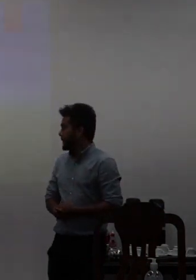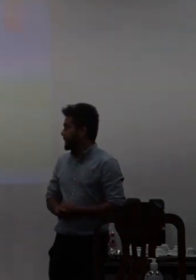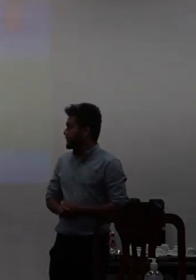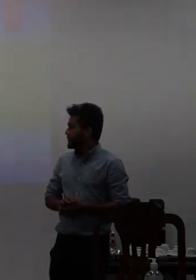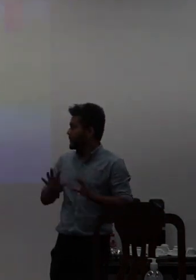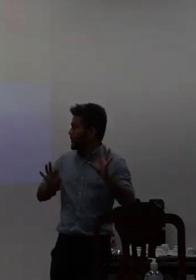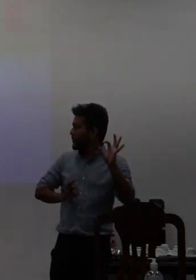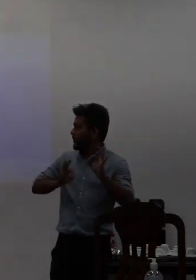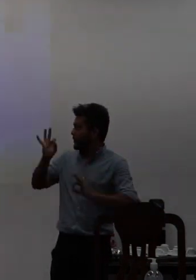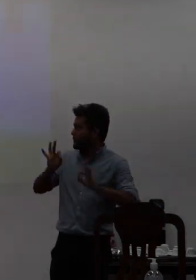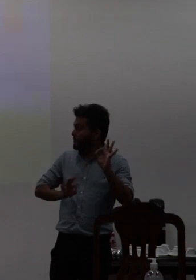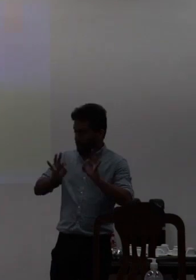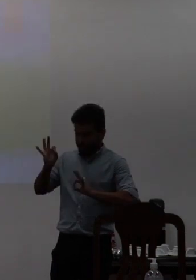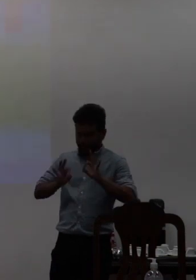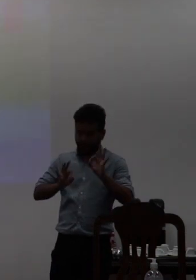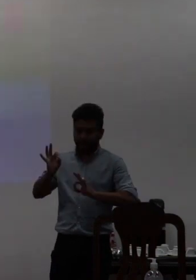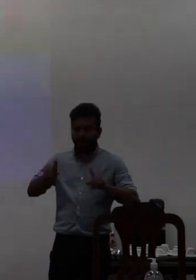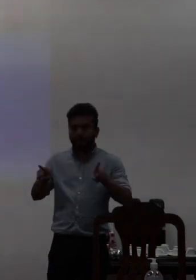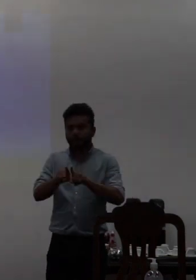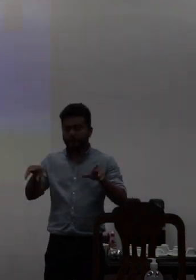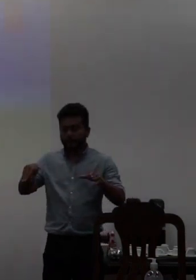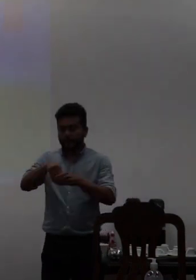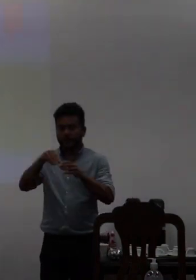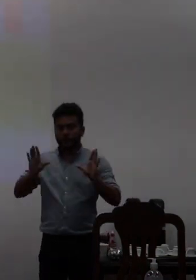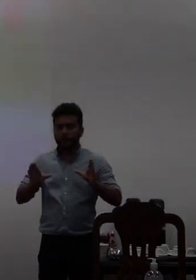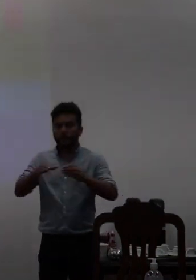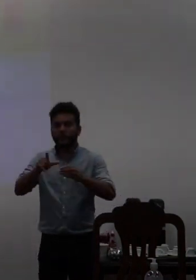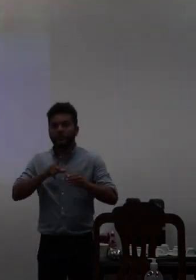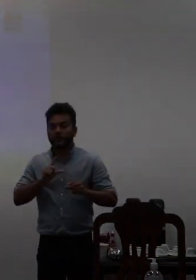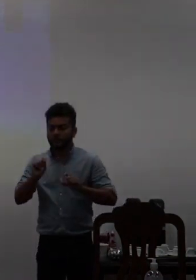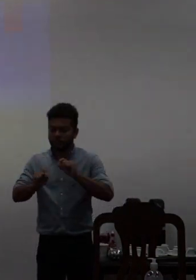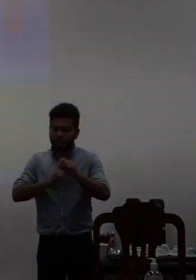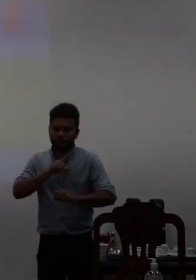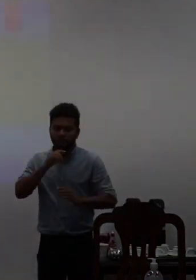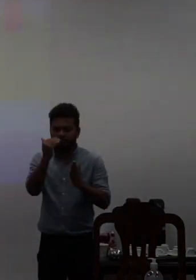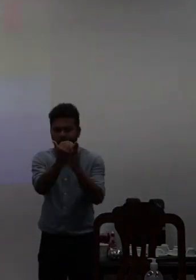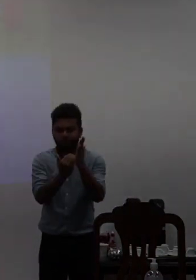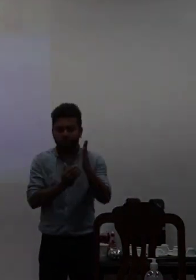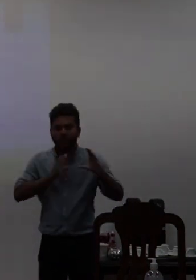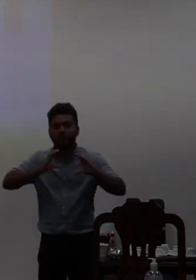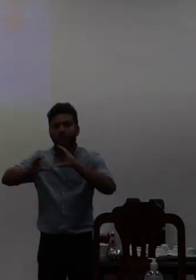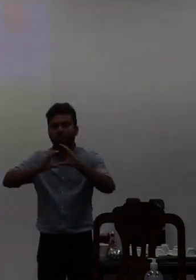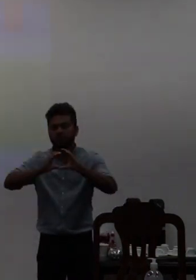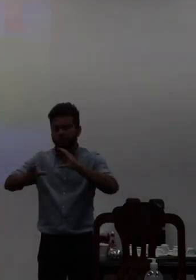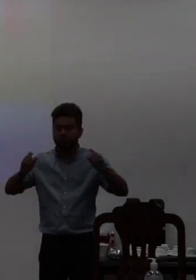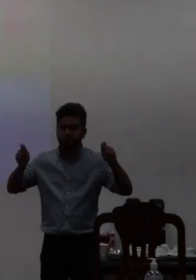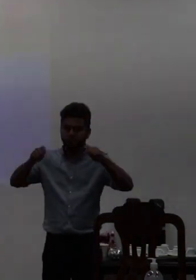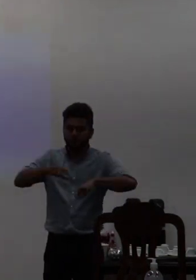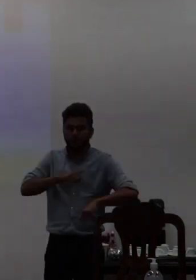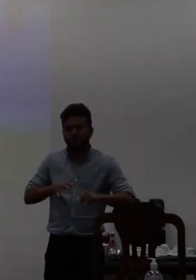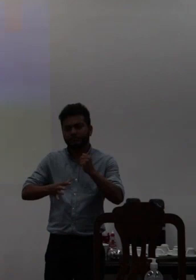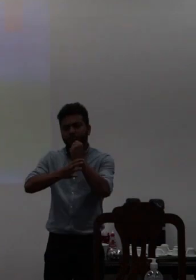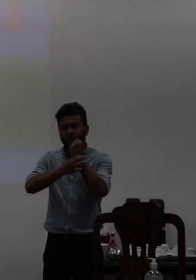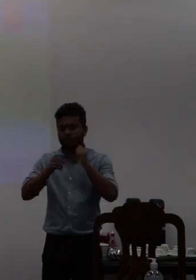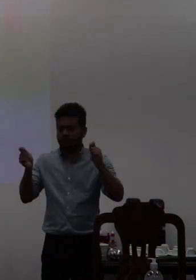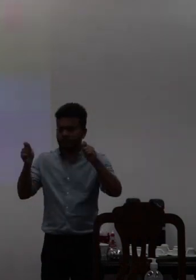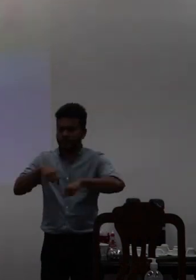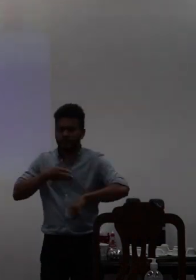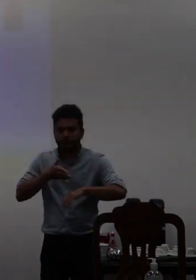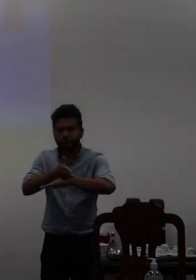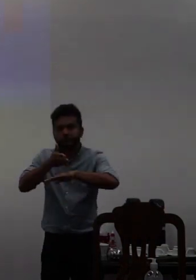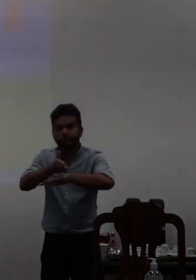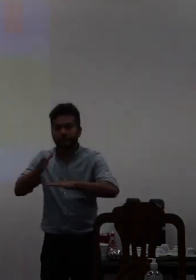elaboramos ainda dentro da comissão um plano de comunicação para garantir a ampla participação da comunidade